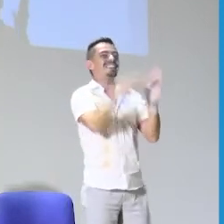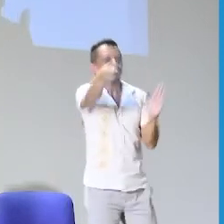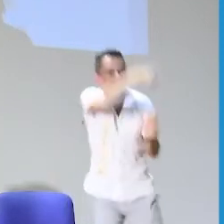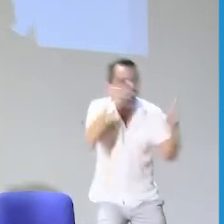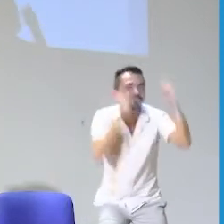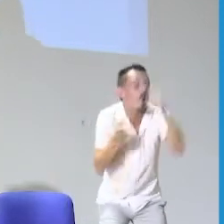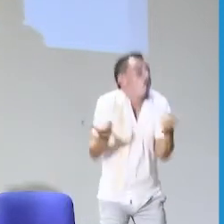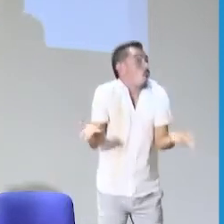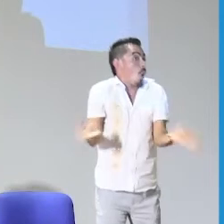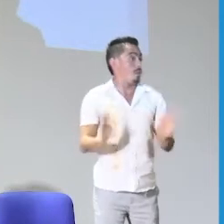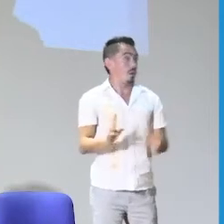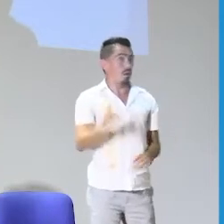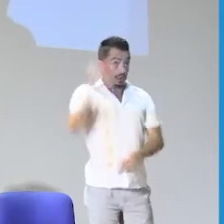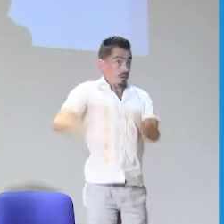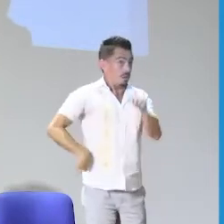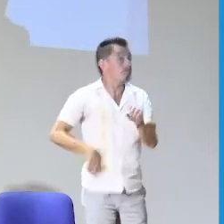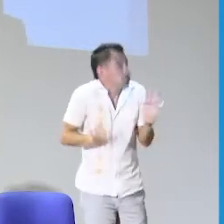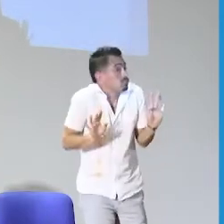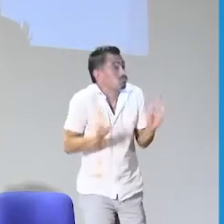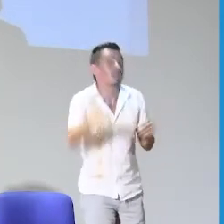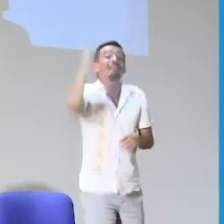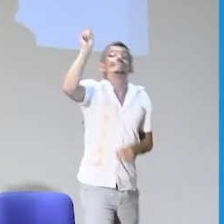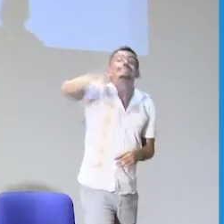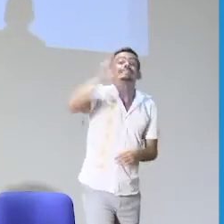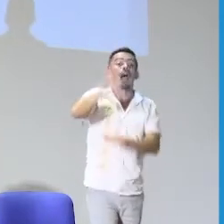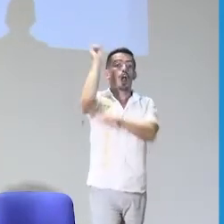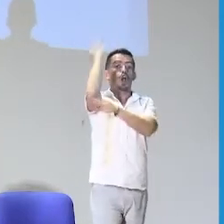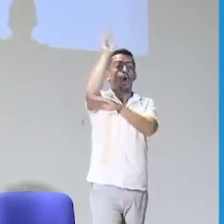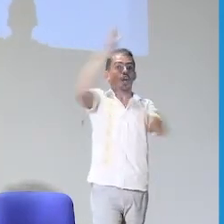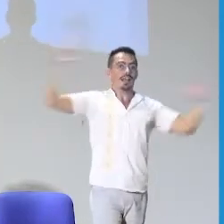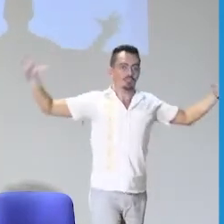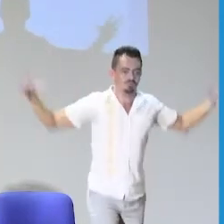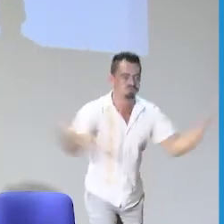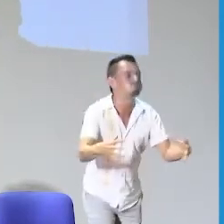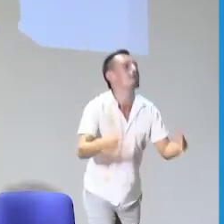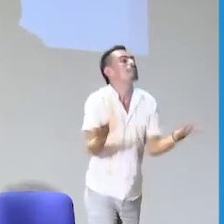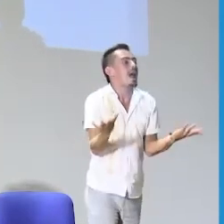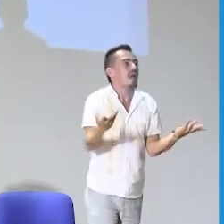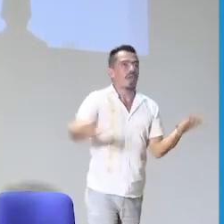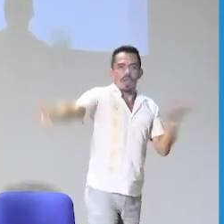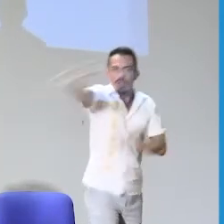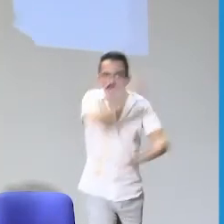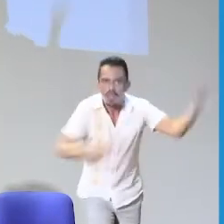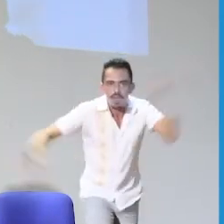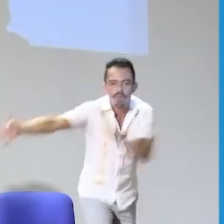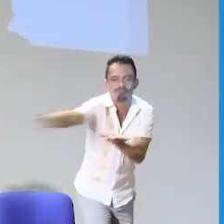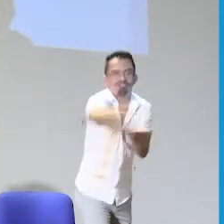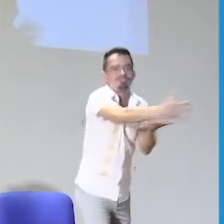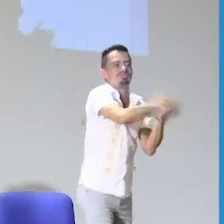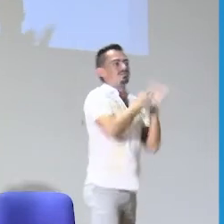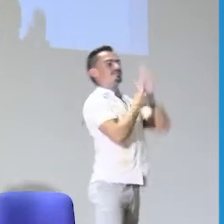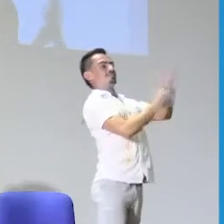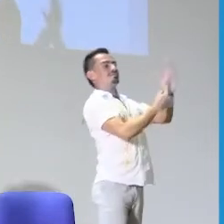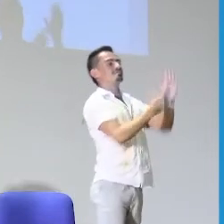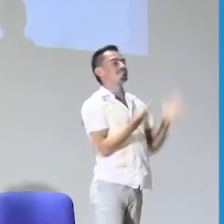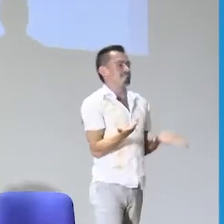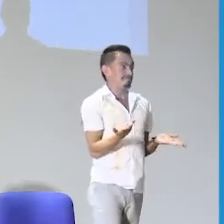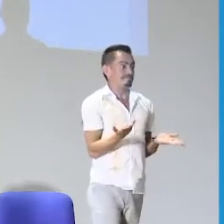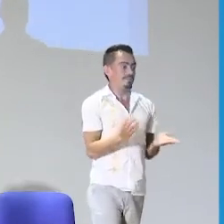que permita la educación bilingüe y bicultural que dé respuesta, ¿sí? Obviamente es un desafío complejo, pero es importante crear esa mesa,